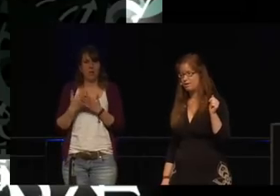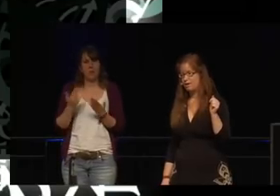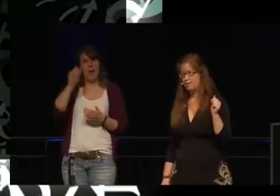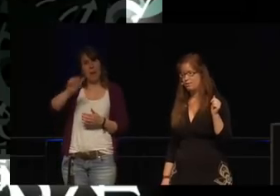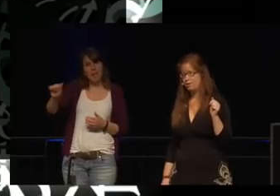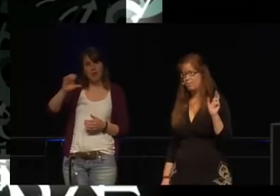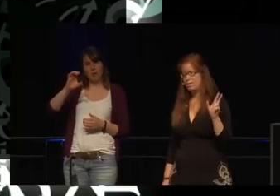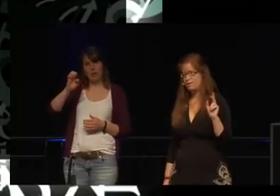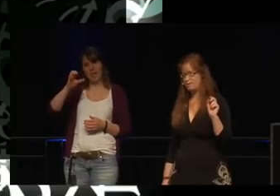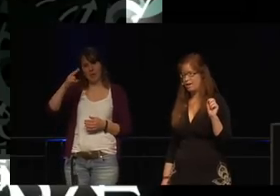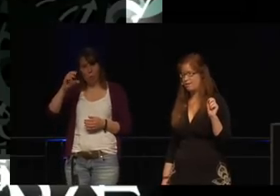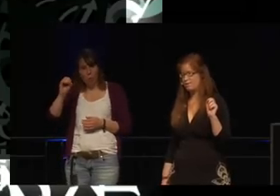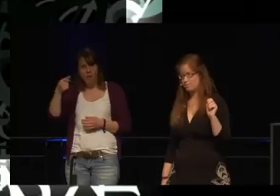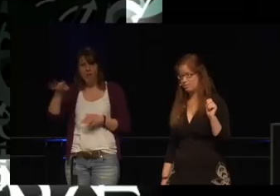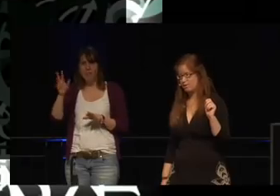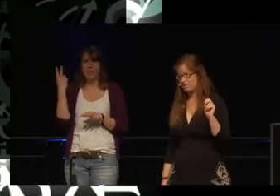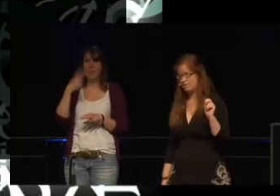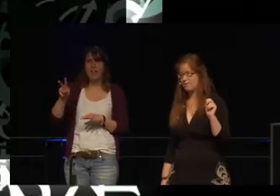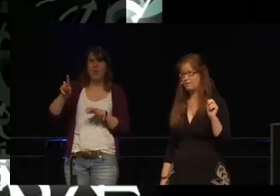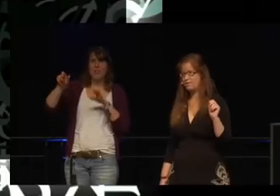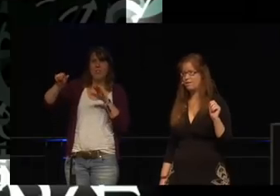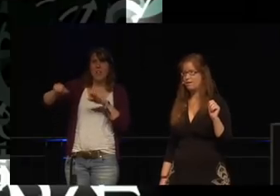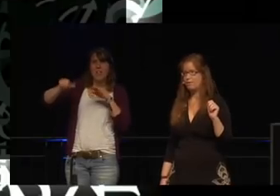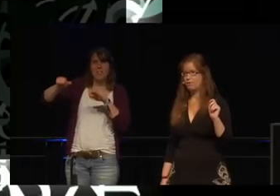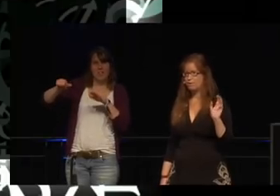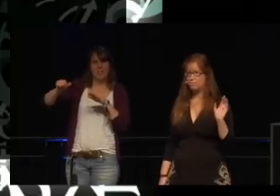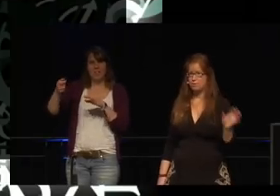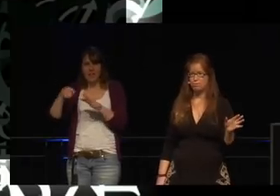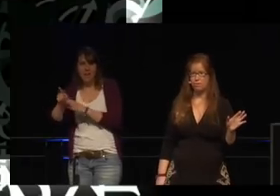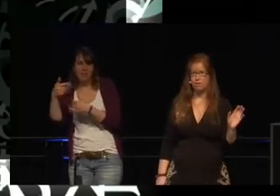Aber beide Devices wurden schon im Vorjahr gehackt.